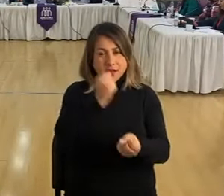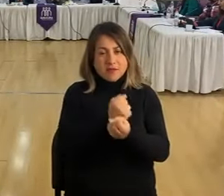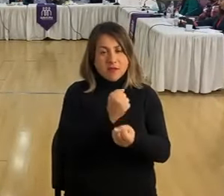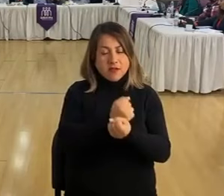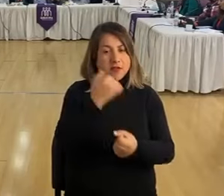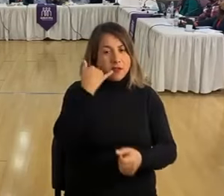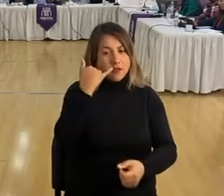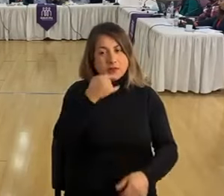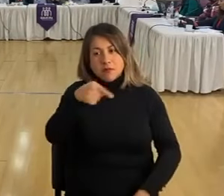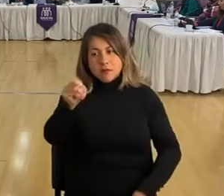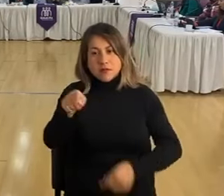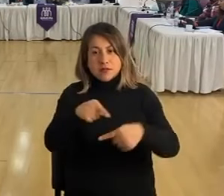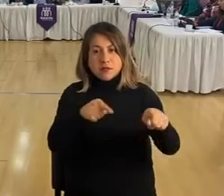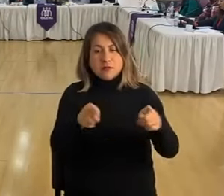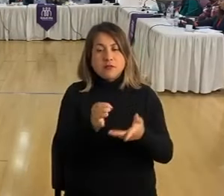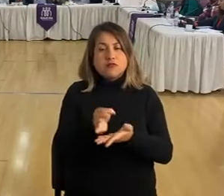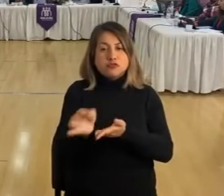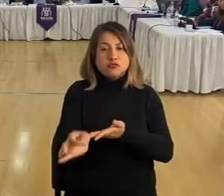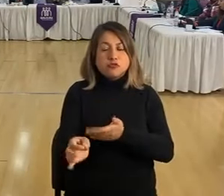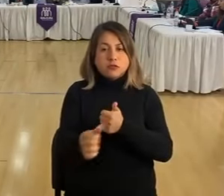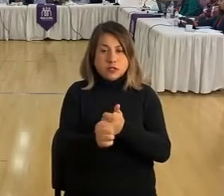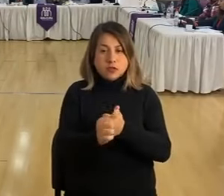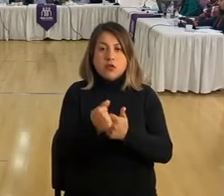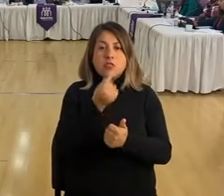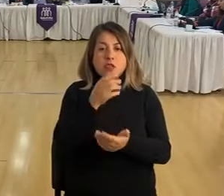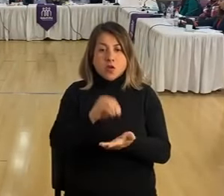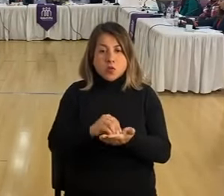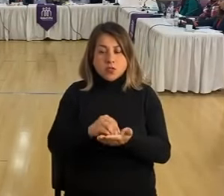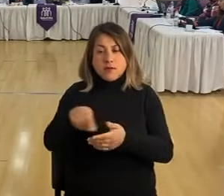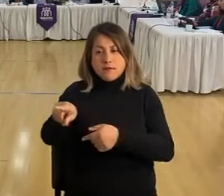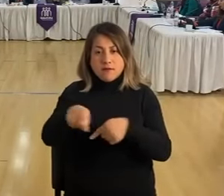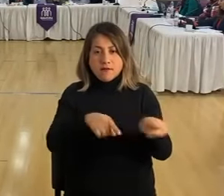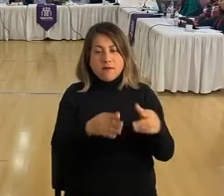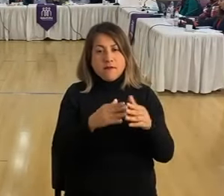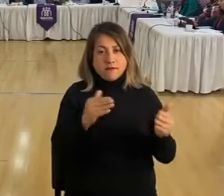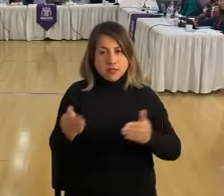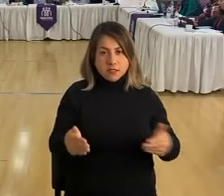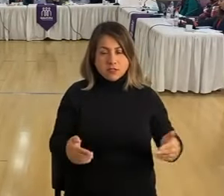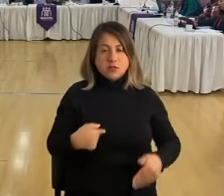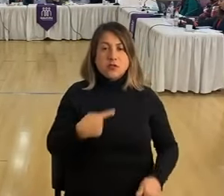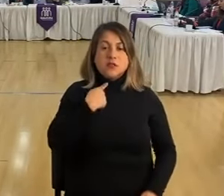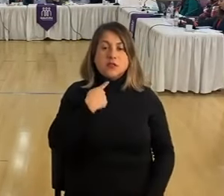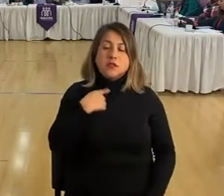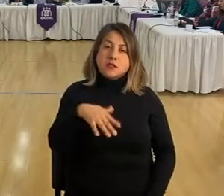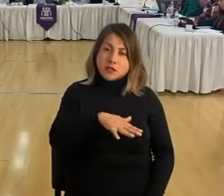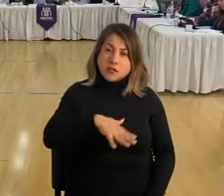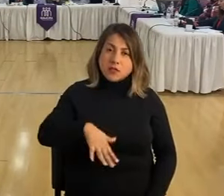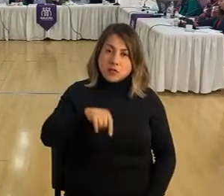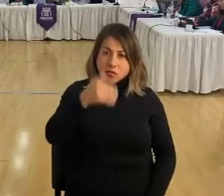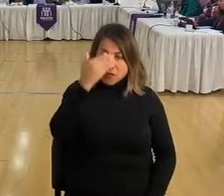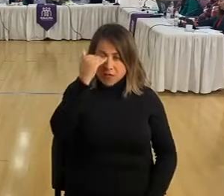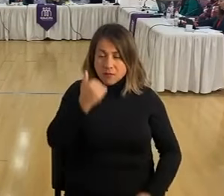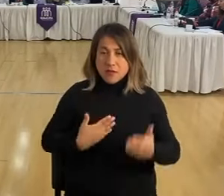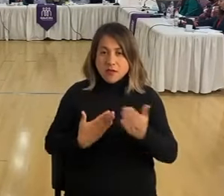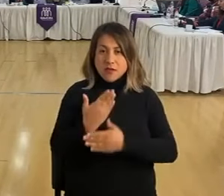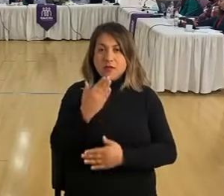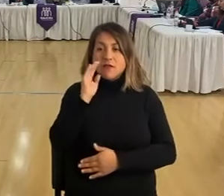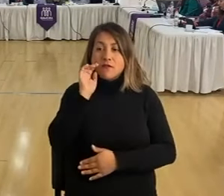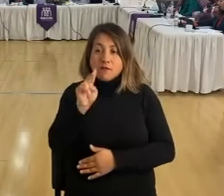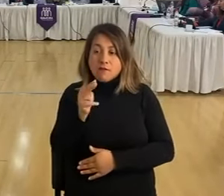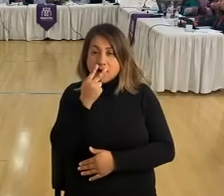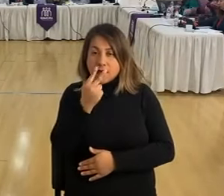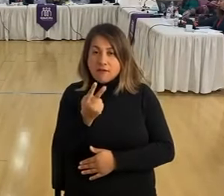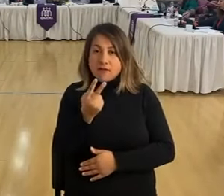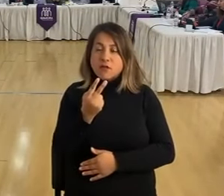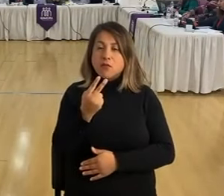estaban mandando a comunas más cercanas a generar las denuncias a nuestros vecinos y vecinas de Quiricura hoy día en mañana fui a corroborar también